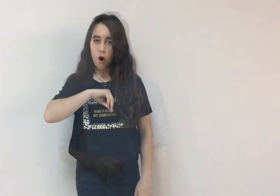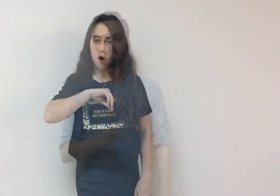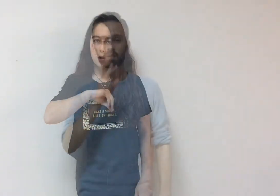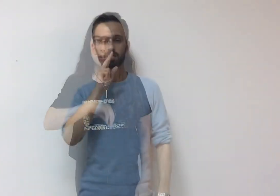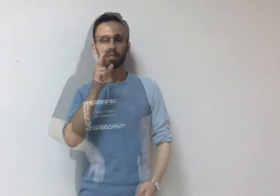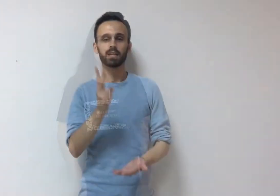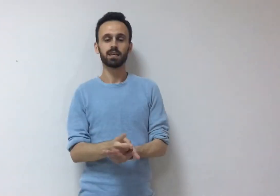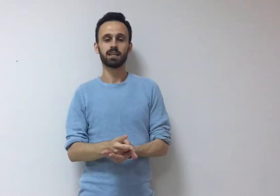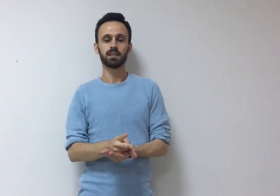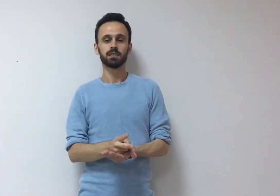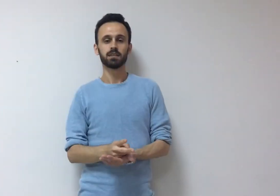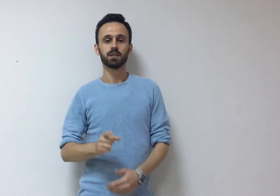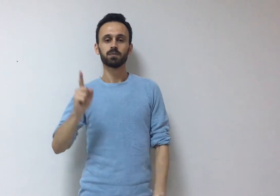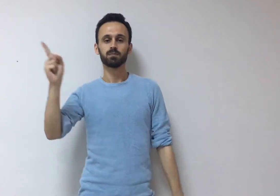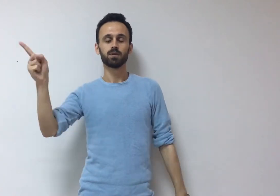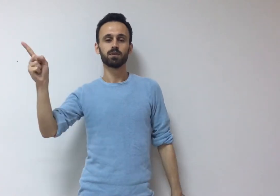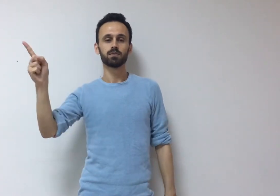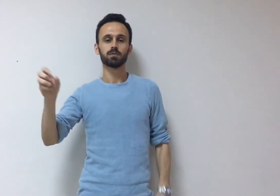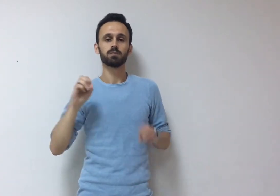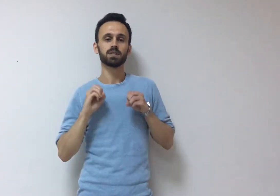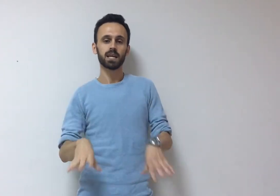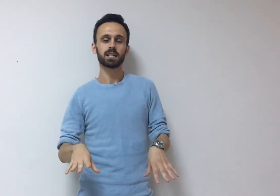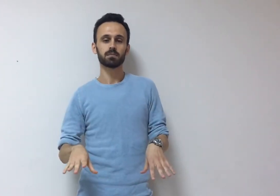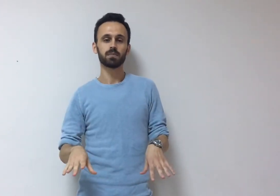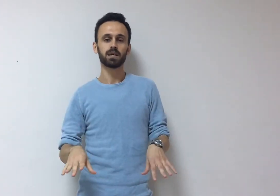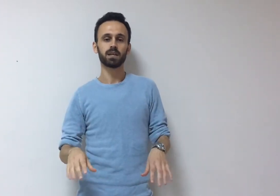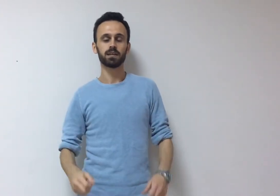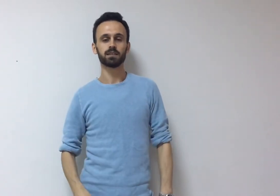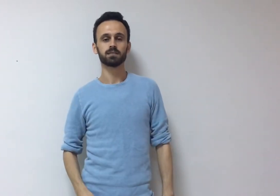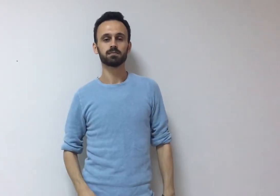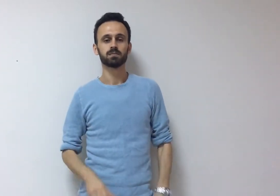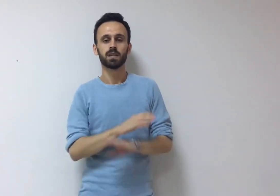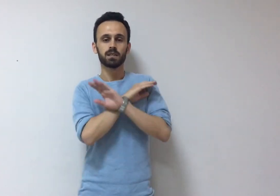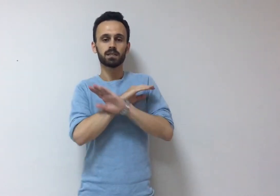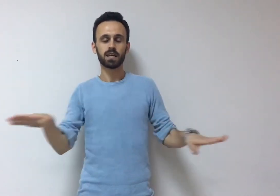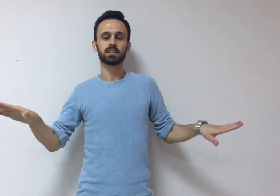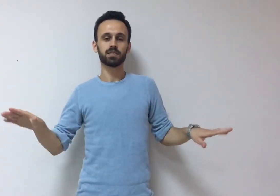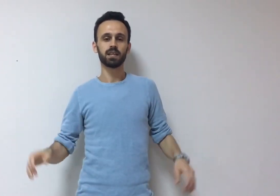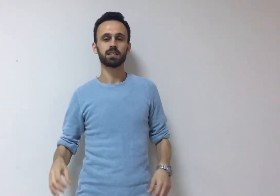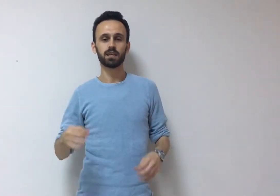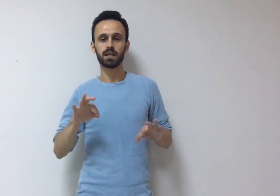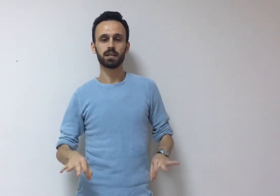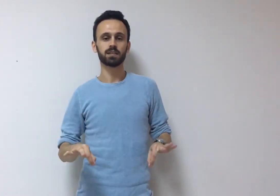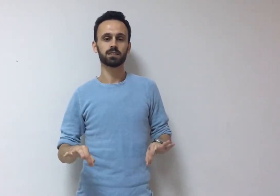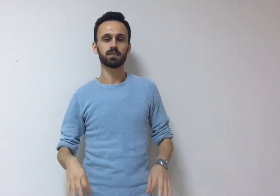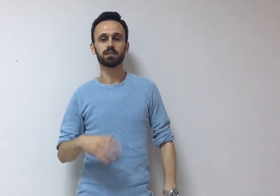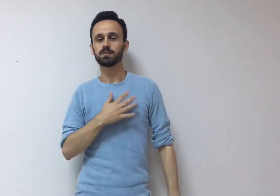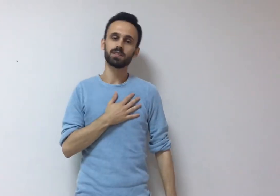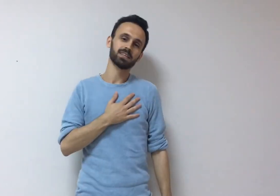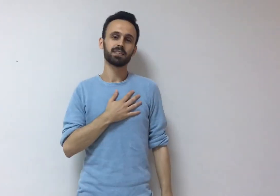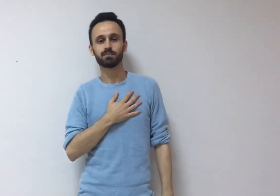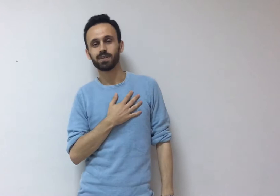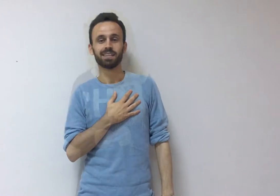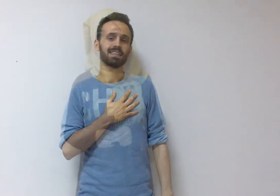Kararlıyım onu bırakmaya, tak dedi artık canıma.